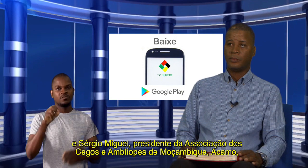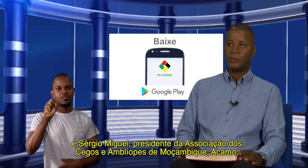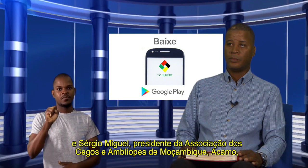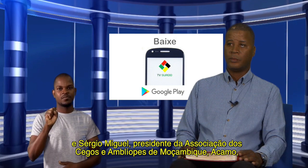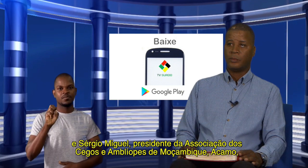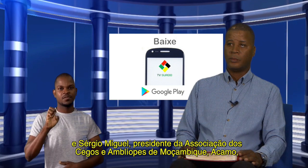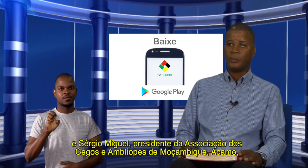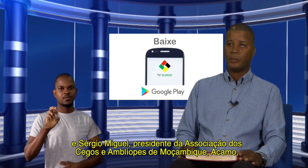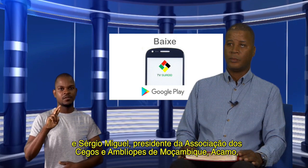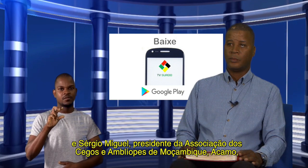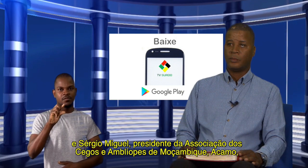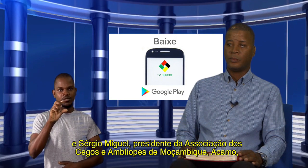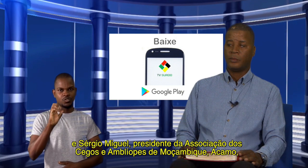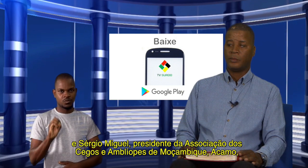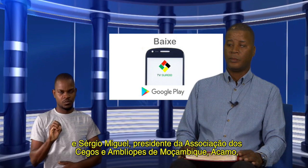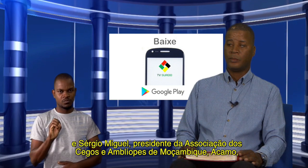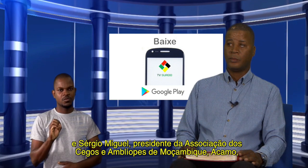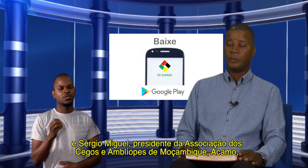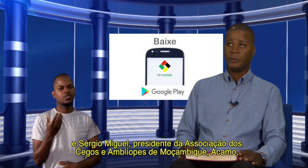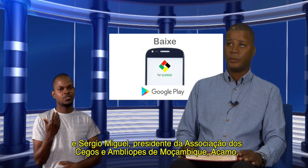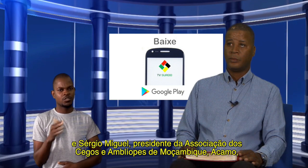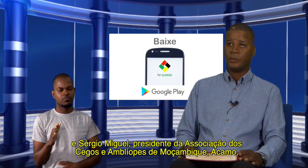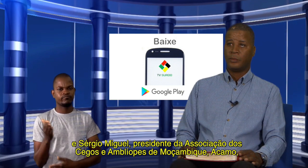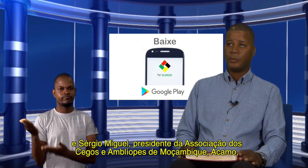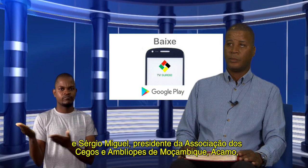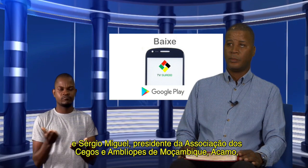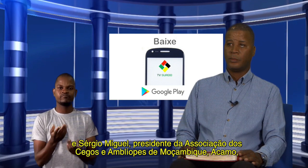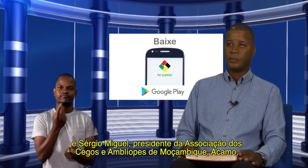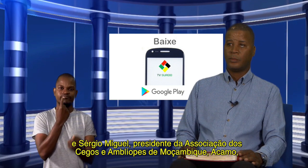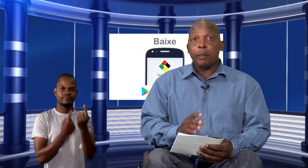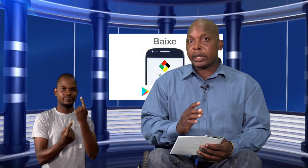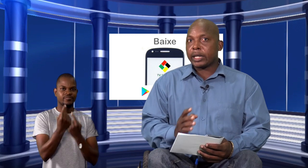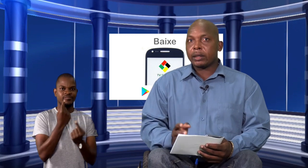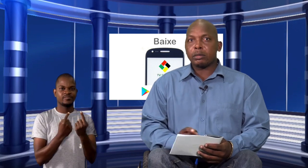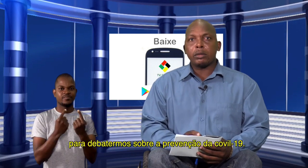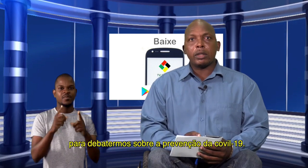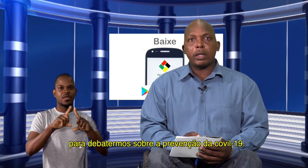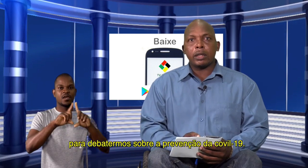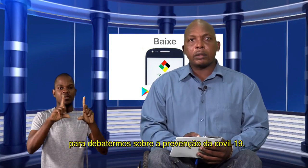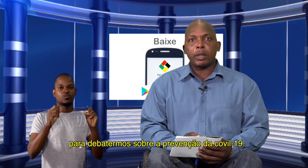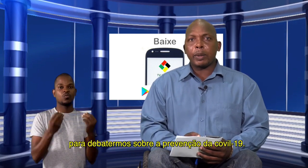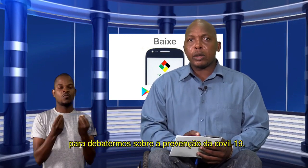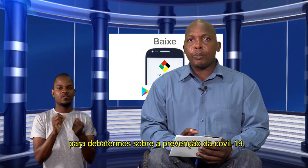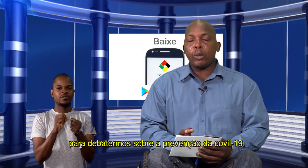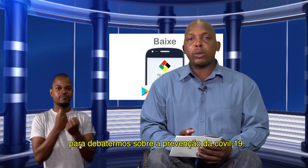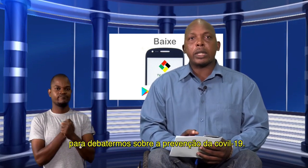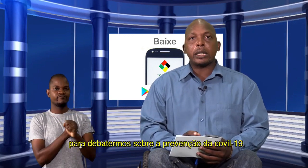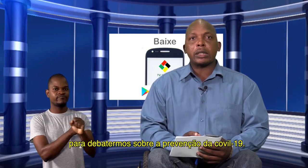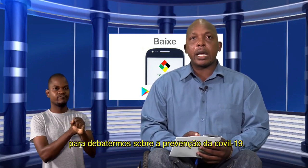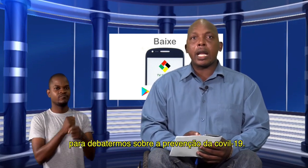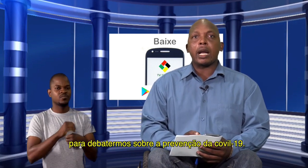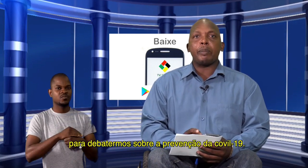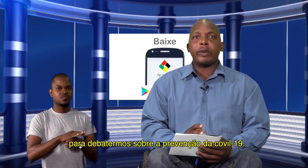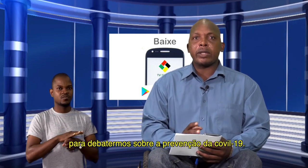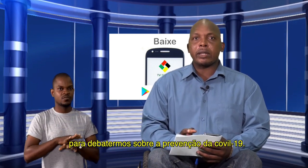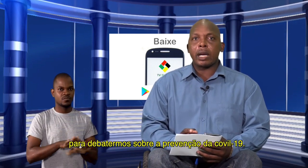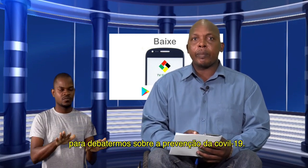presidente da Associação dos Cegos Amplio PD Moçambique, para a gente debater um pouco da prevenção